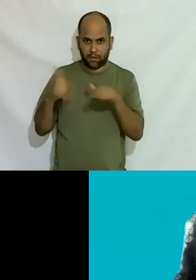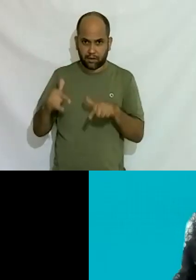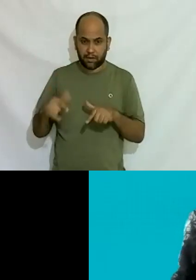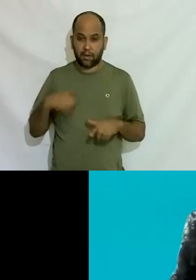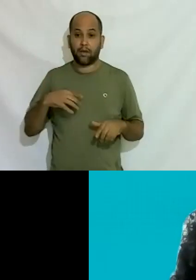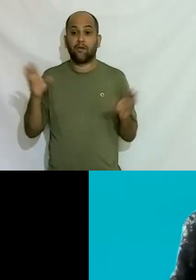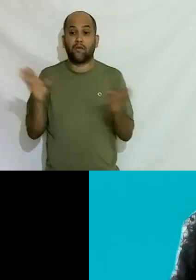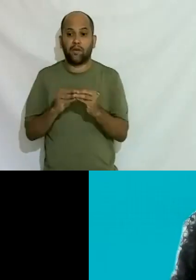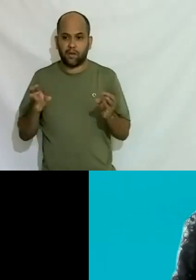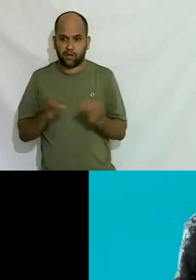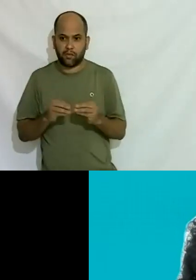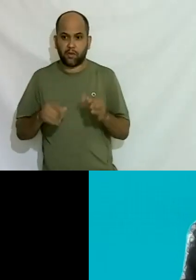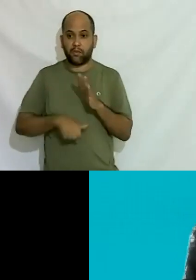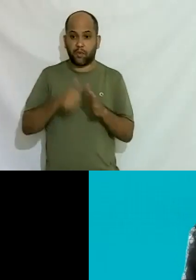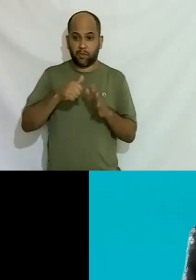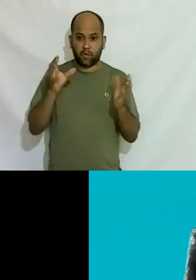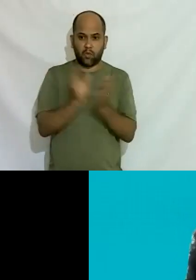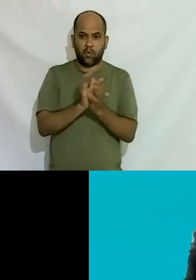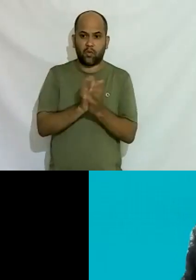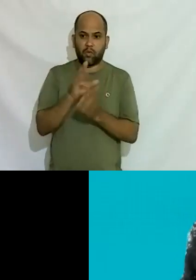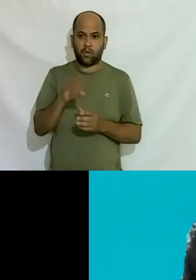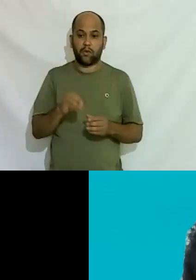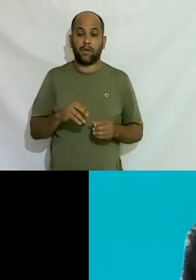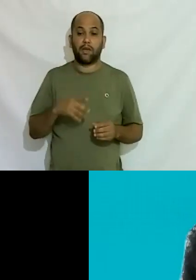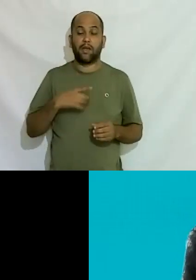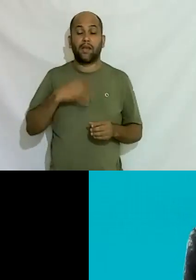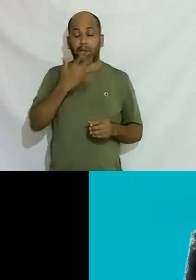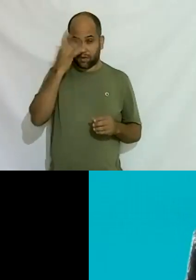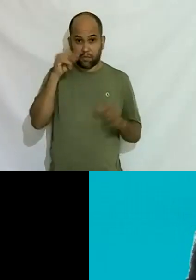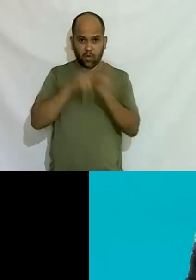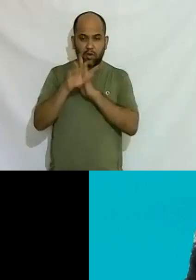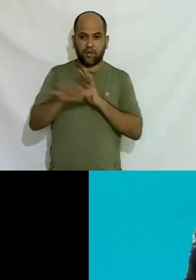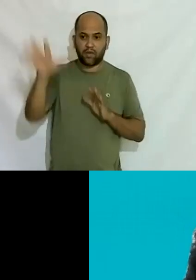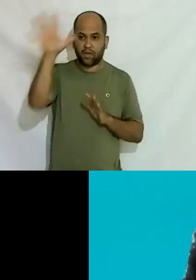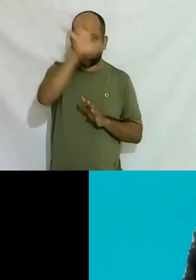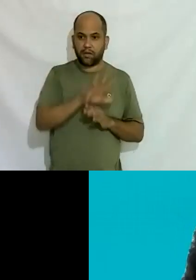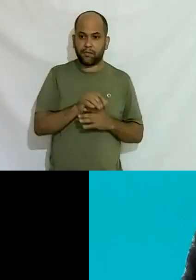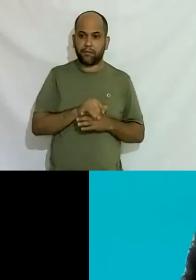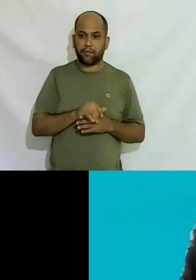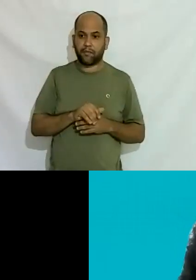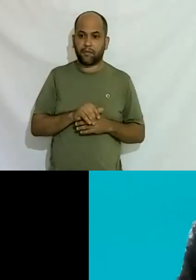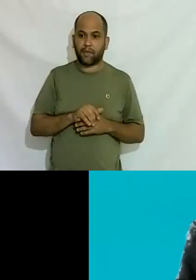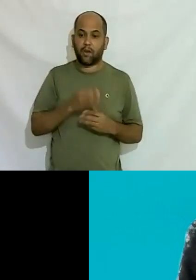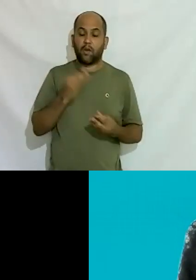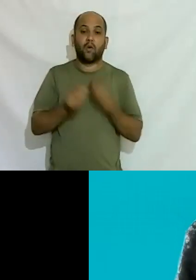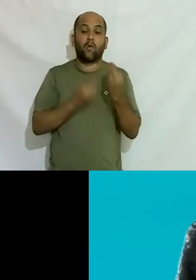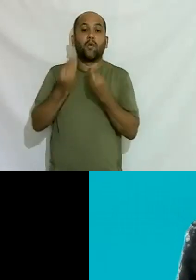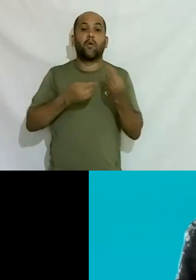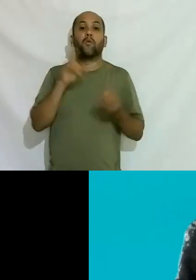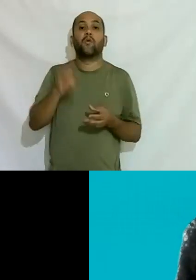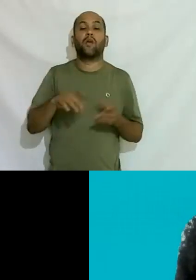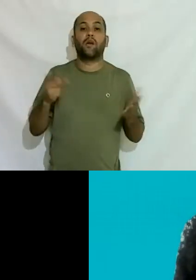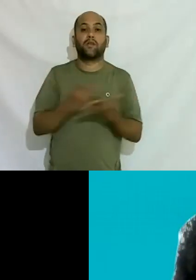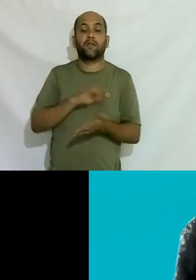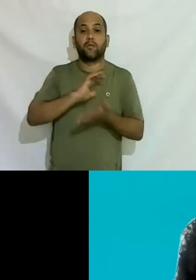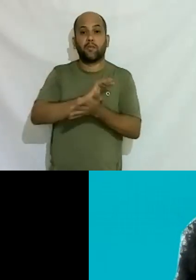resumir o primeiro grupo de questões da seguinte forma as pessoas estão perguntando assim como que é lidar com esse preconceito você